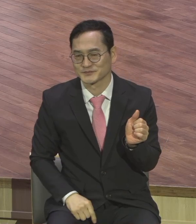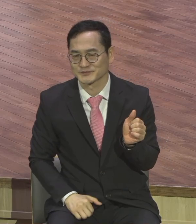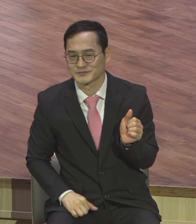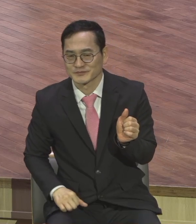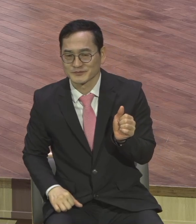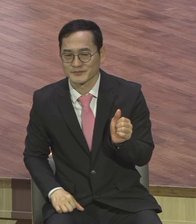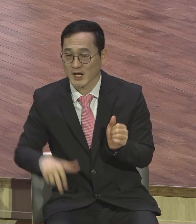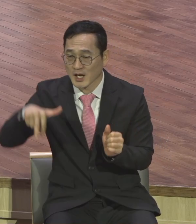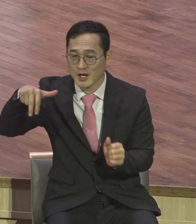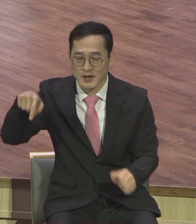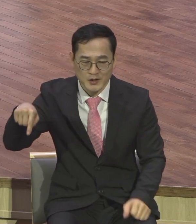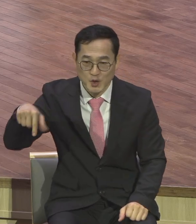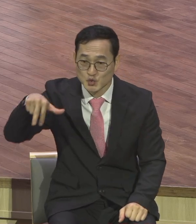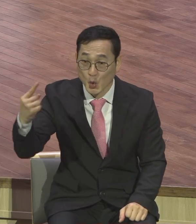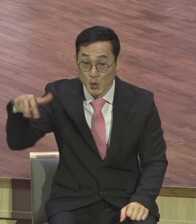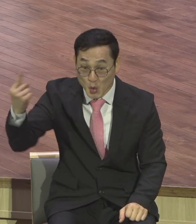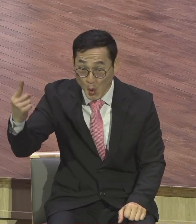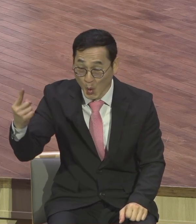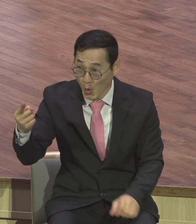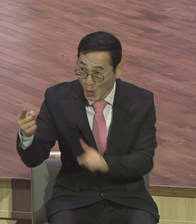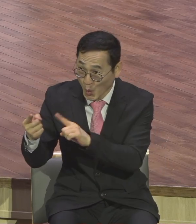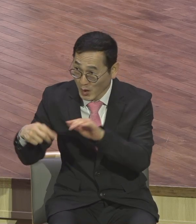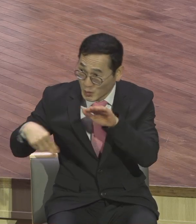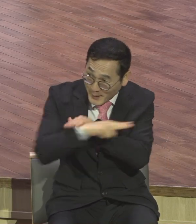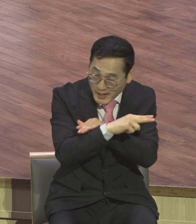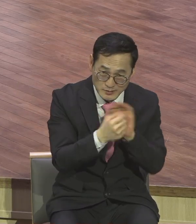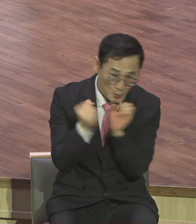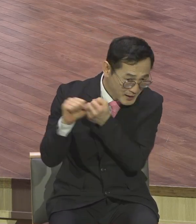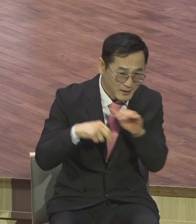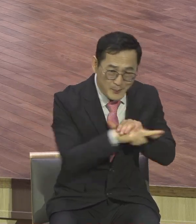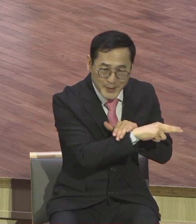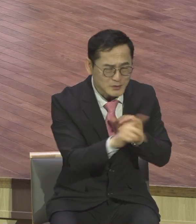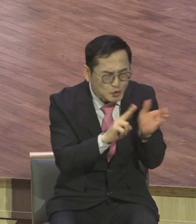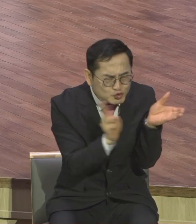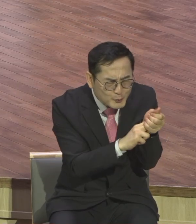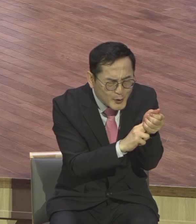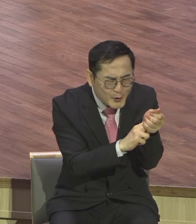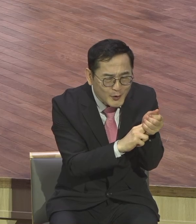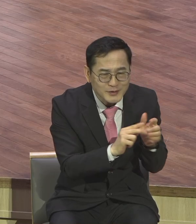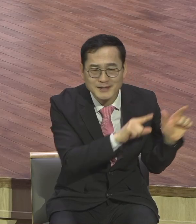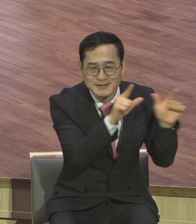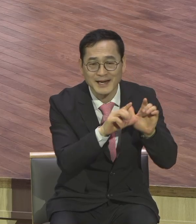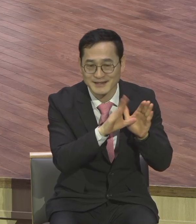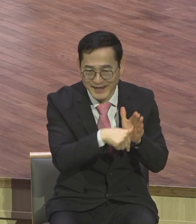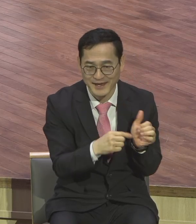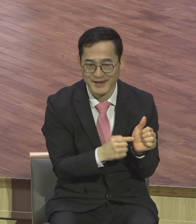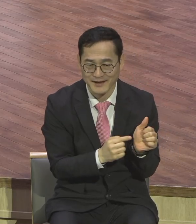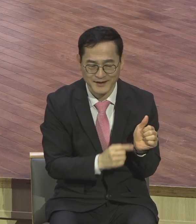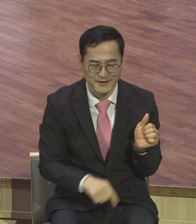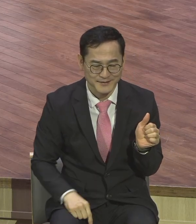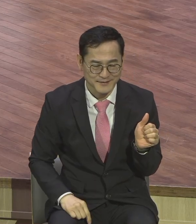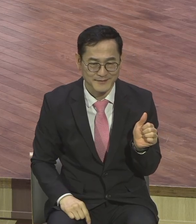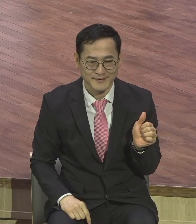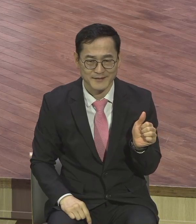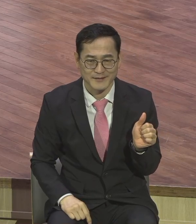그 집에 숨어있을 때입니다 그 숨어있을 때였는데 오랫동안 말을 타지